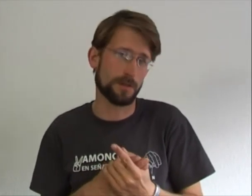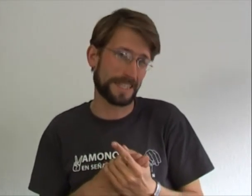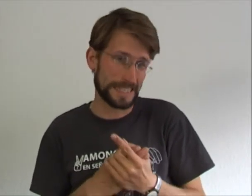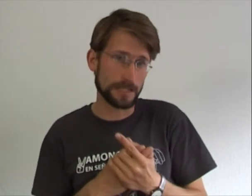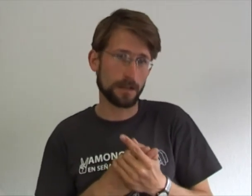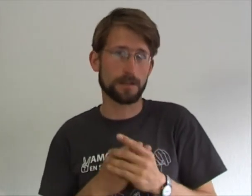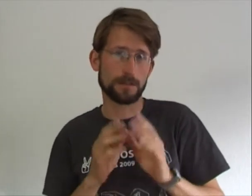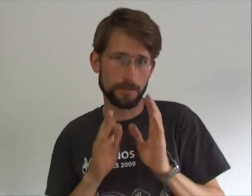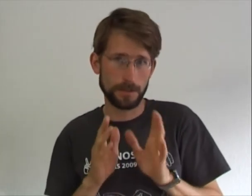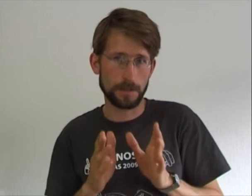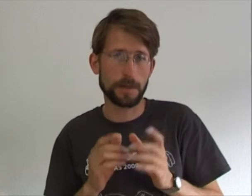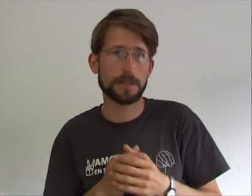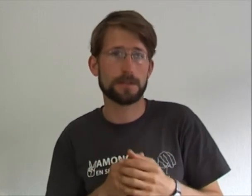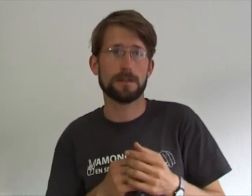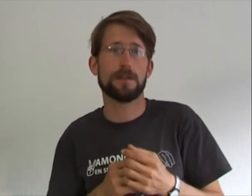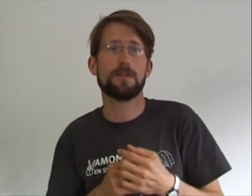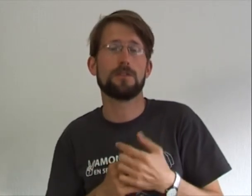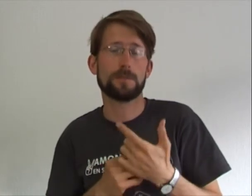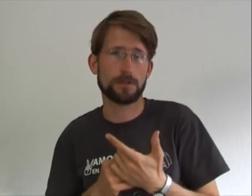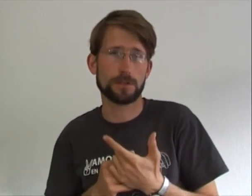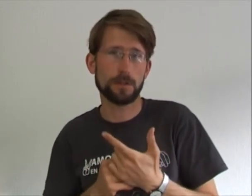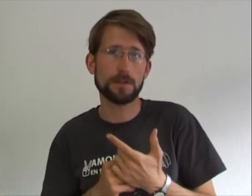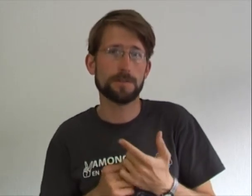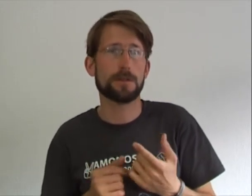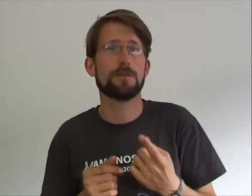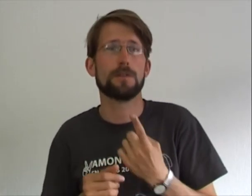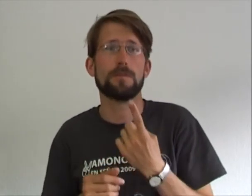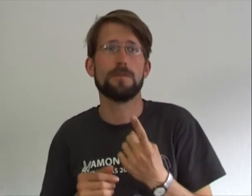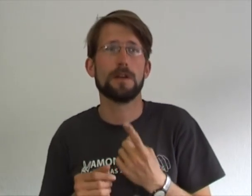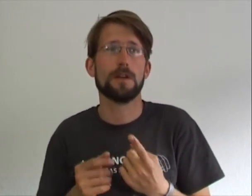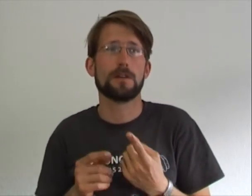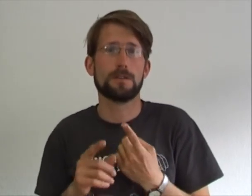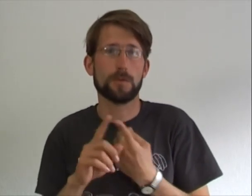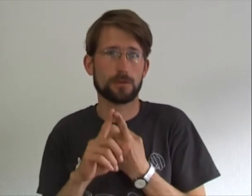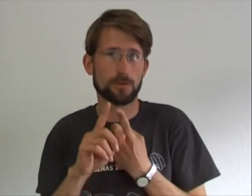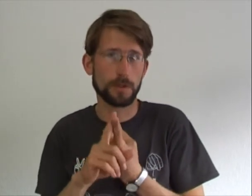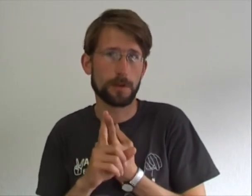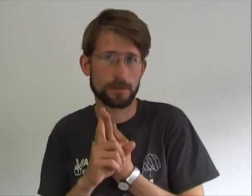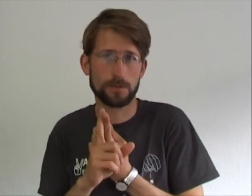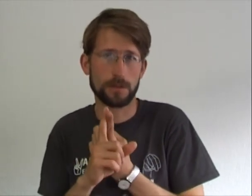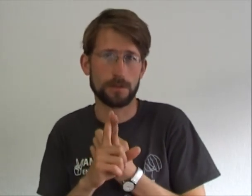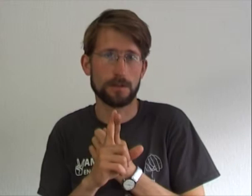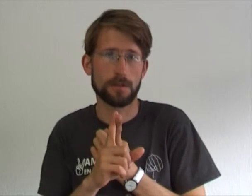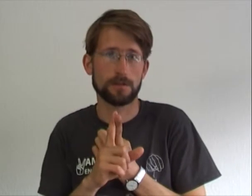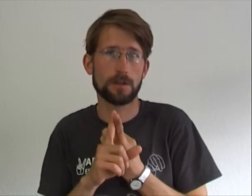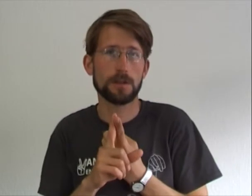quizá, eso depende del país, dos personas sordas, pero contamos con una persona sorda.